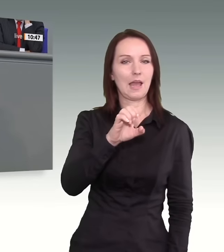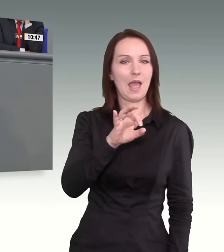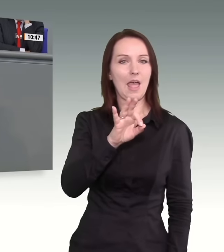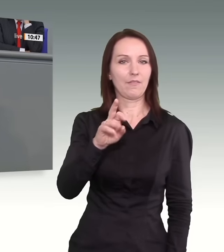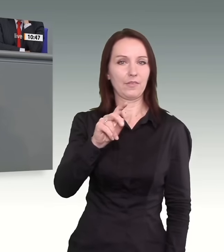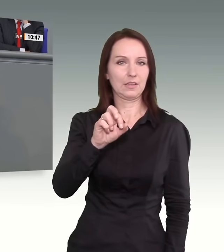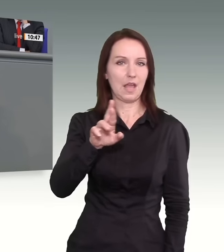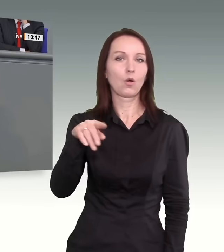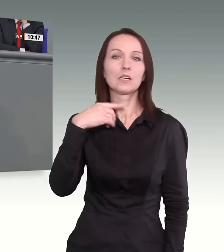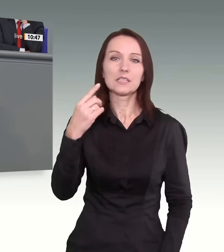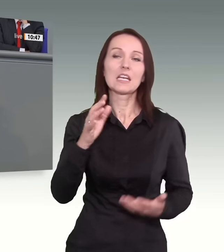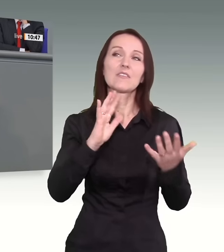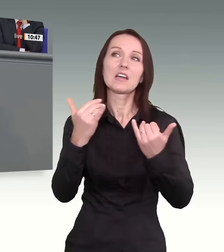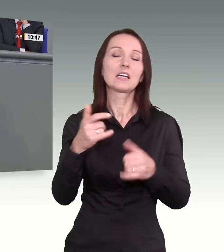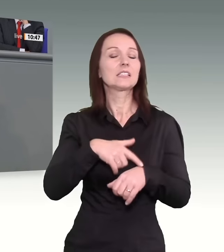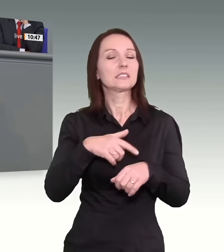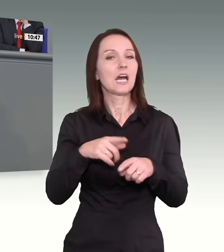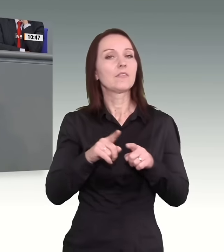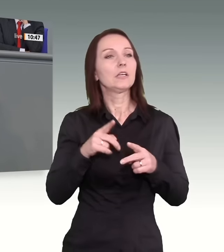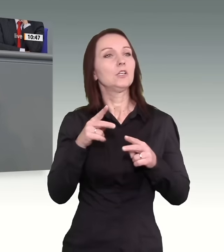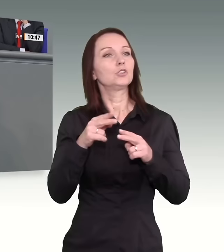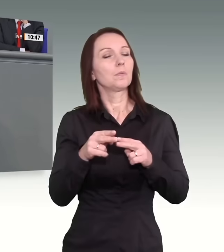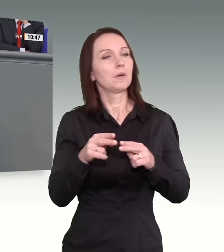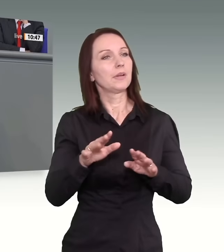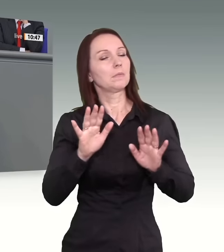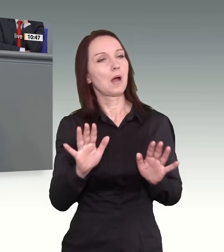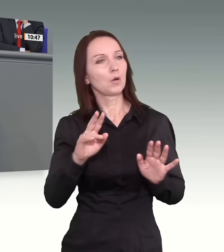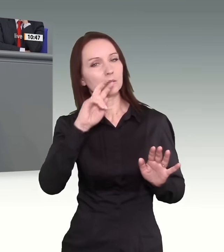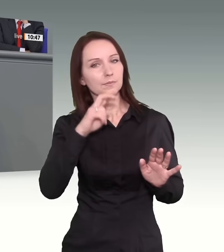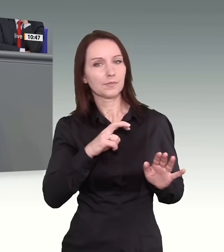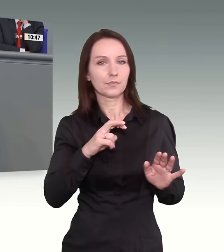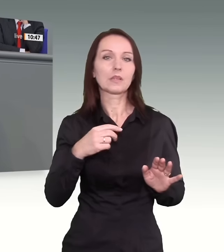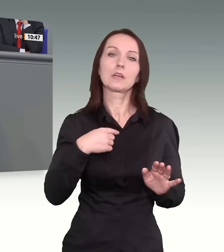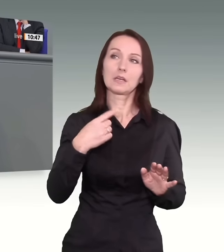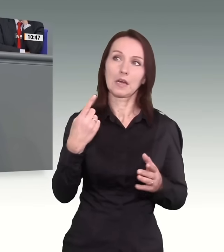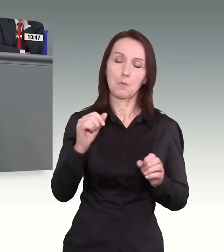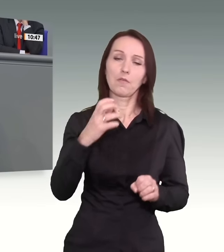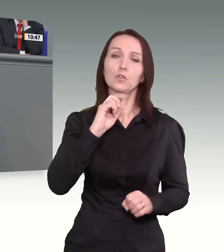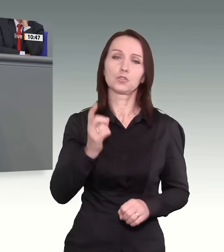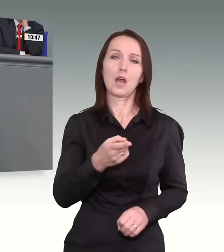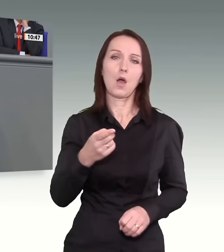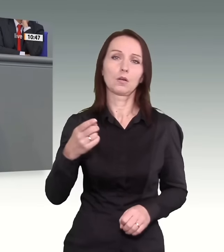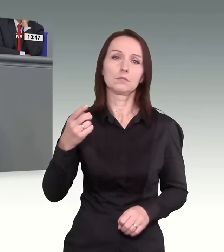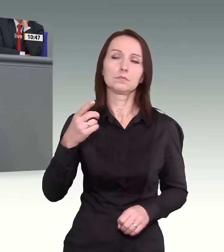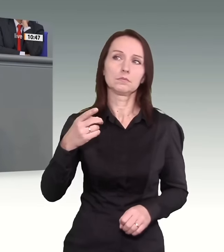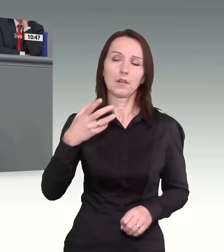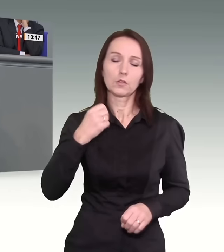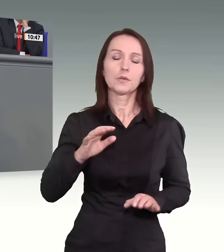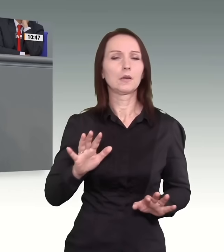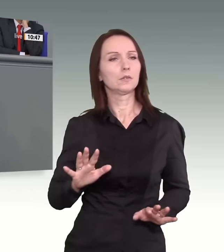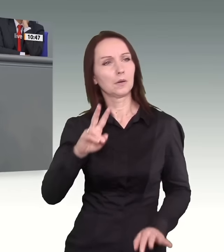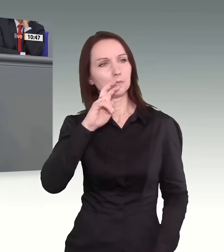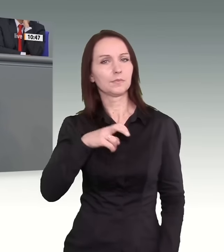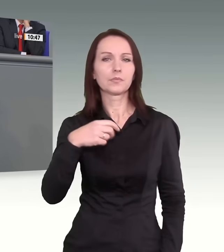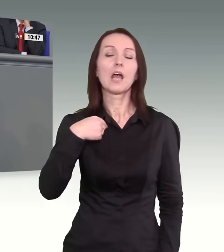innezuhalten. Und ich möchte die Möglichkeit auch nutzen, innezuhalten. Weil ich glaube, es gibt eigentlich einen großen Konsens hier im Haus